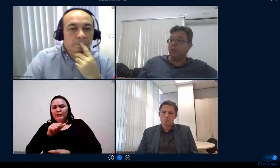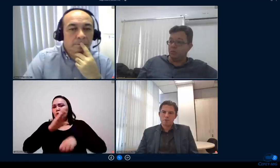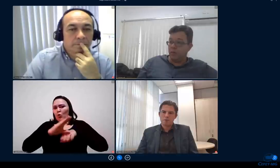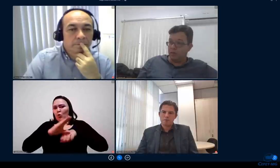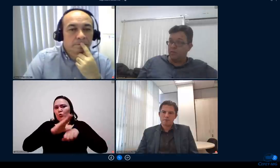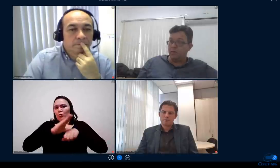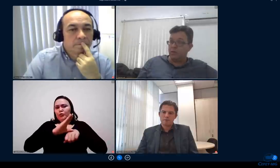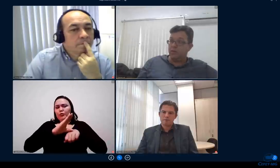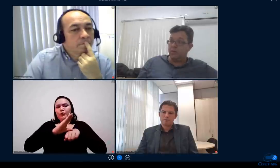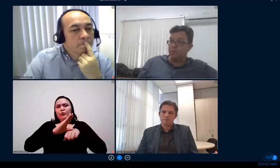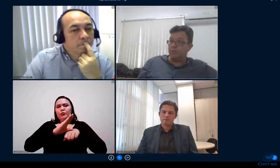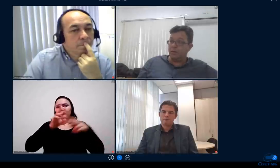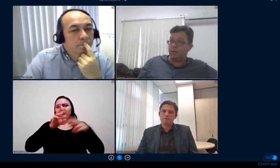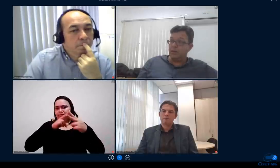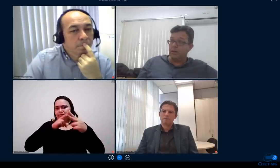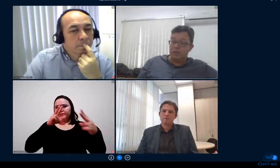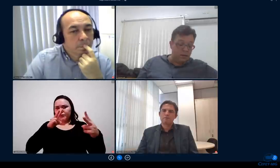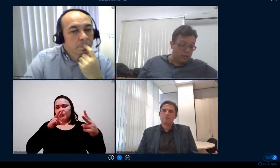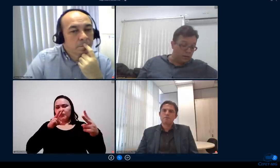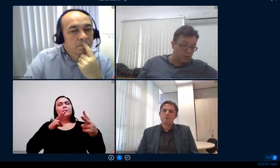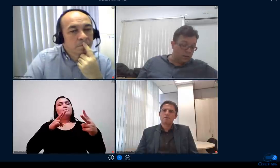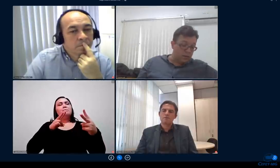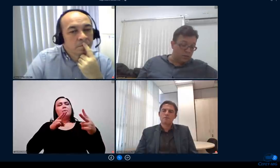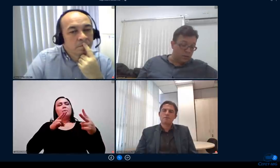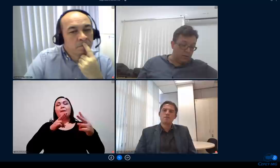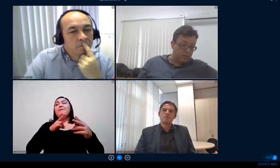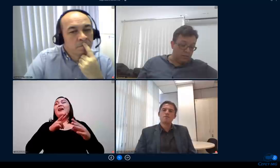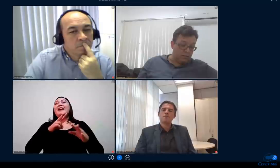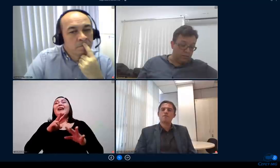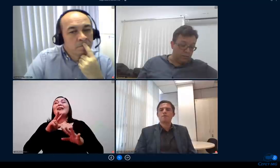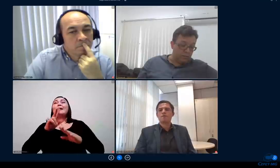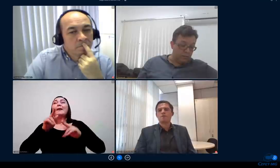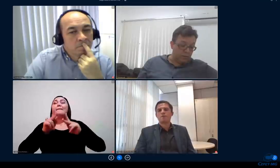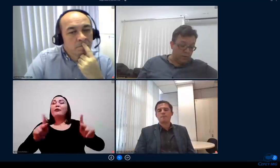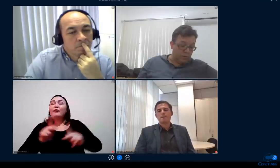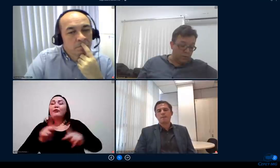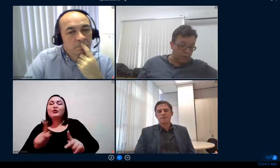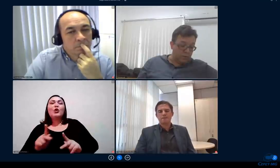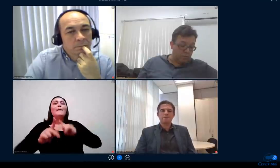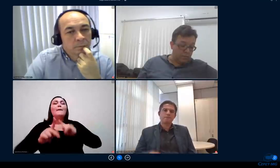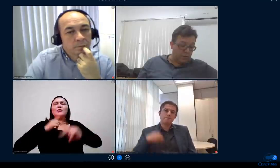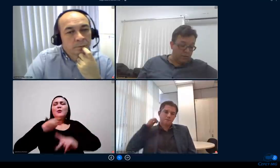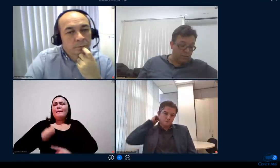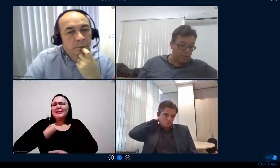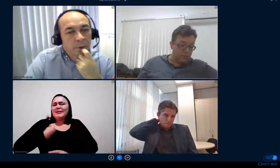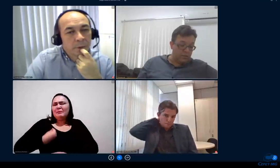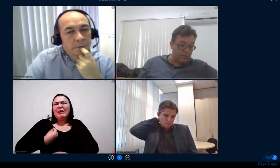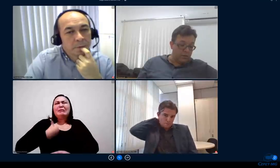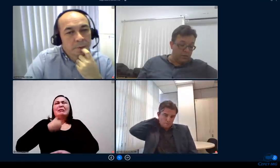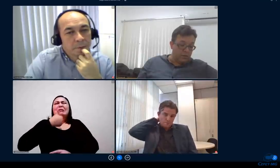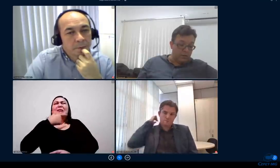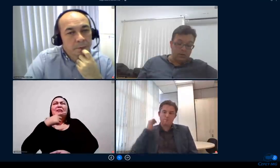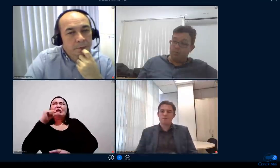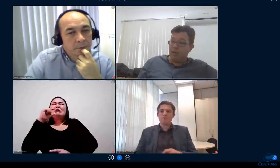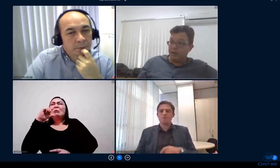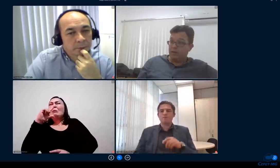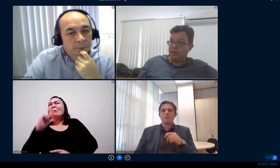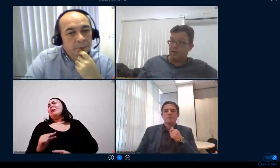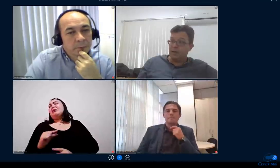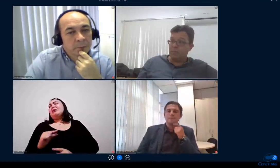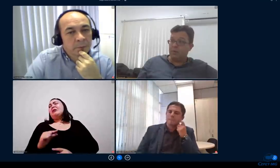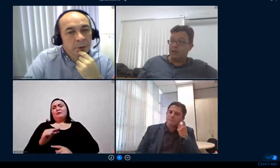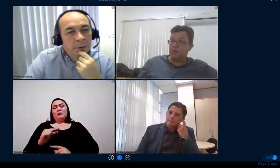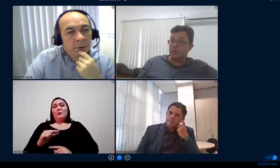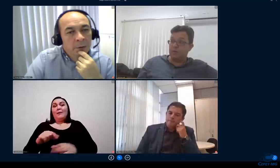menos de 20 participantes né então eu acho que o pessoal participou pela